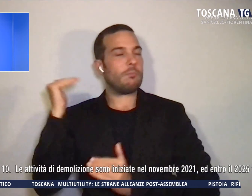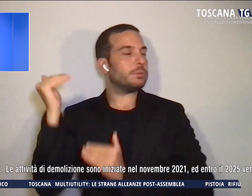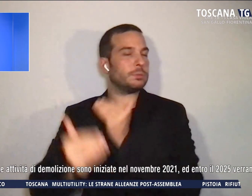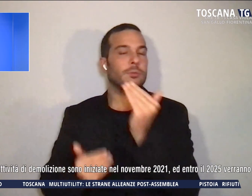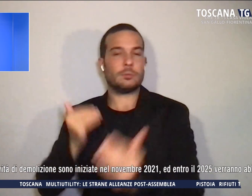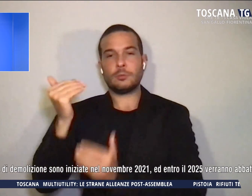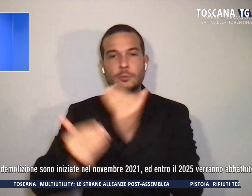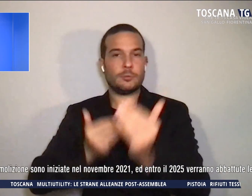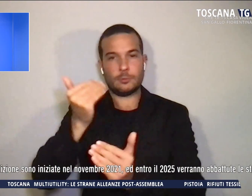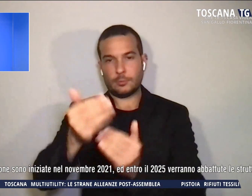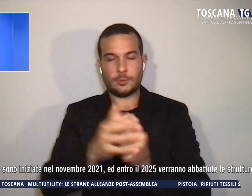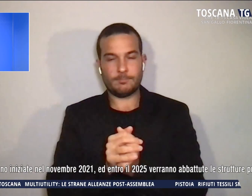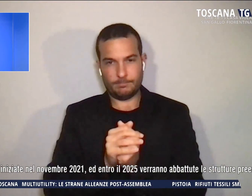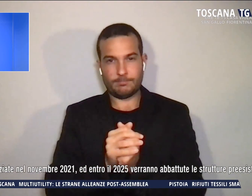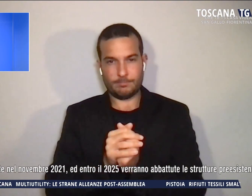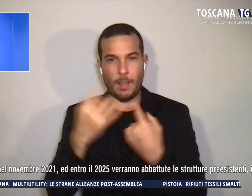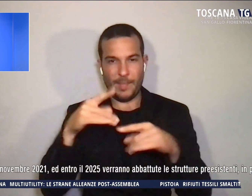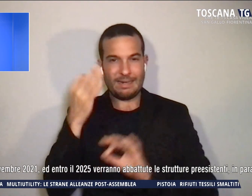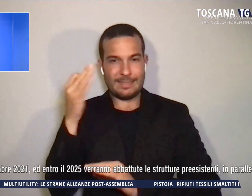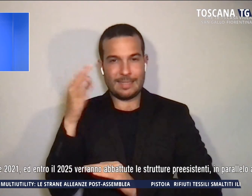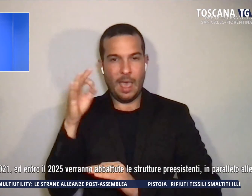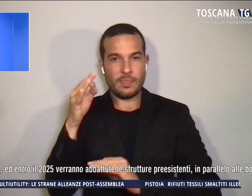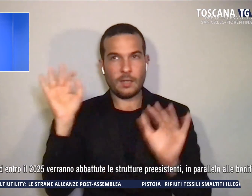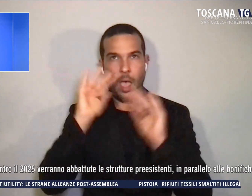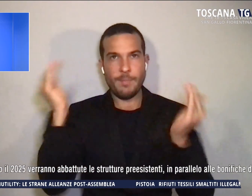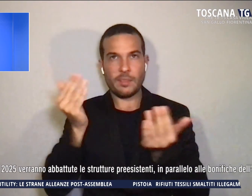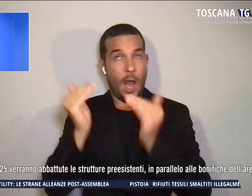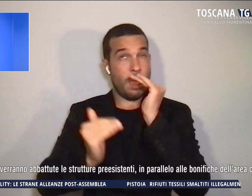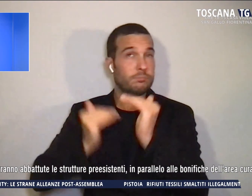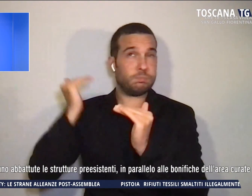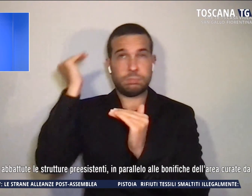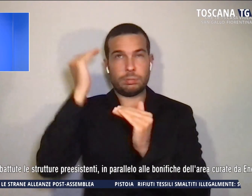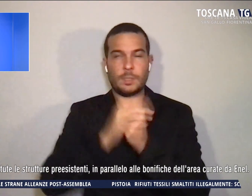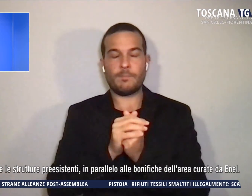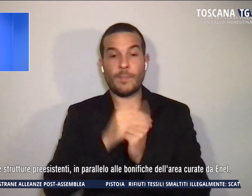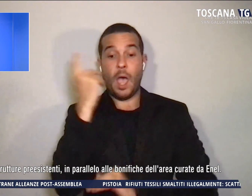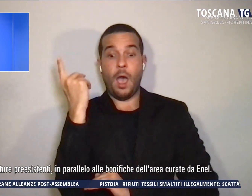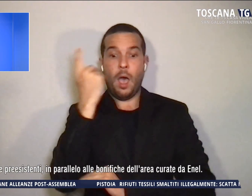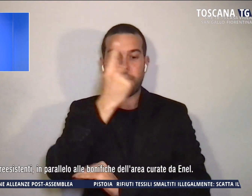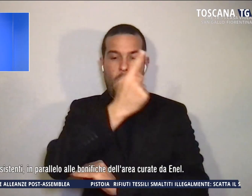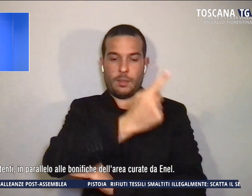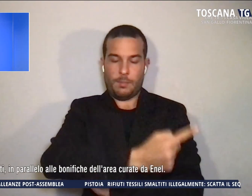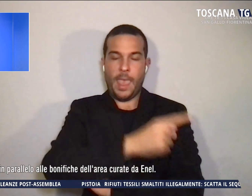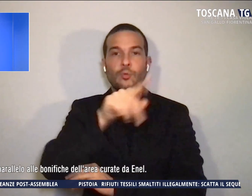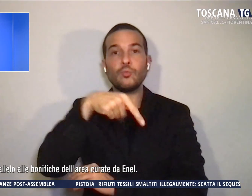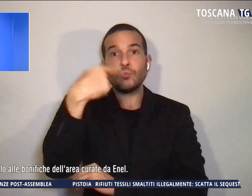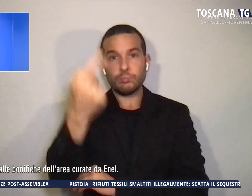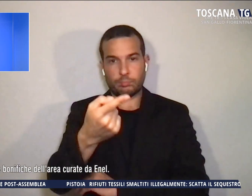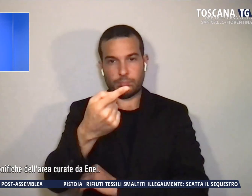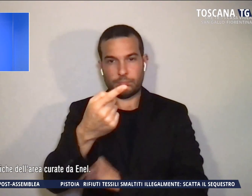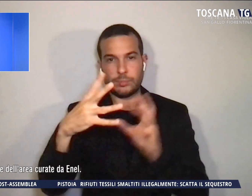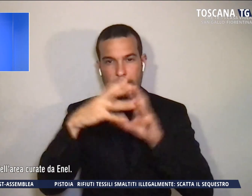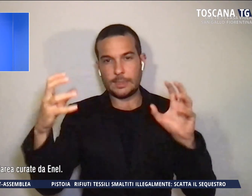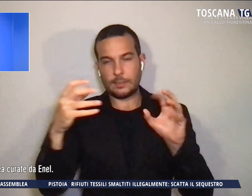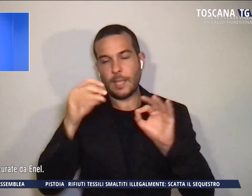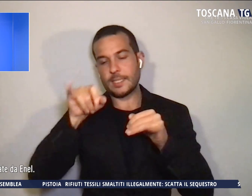standard ambientali più elevate. L'abbattimento, che sarà seguito da ditte specializzate, è in